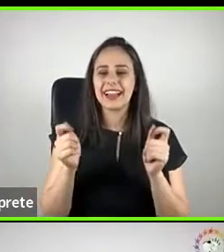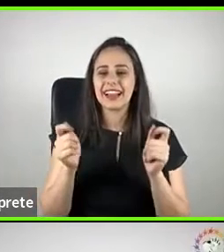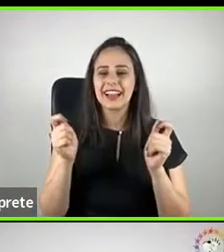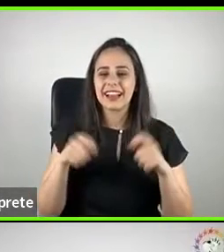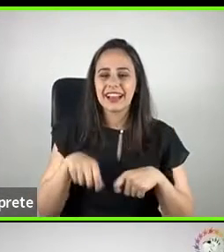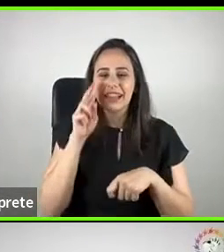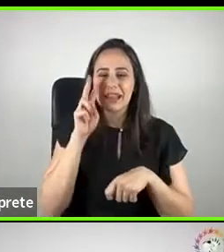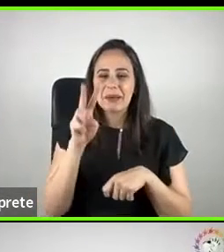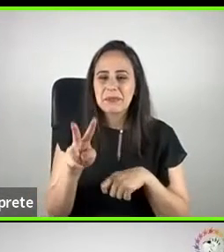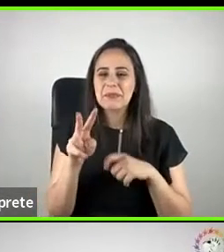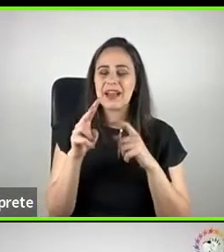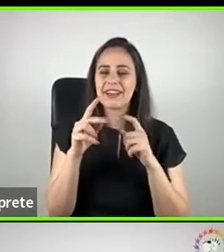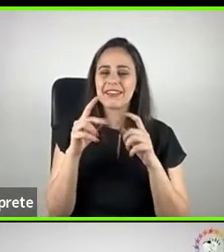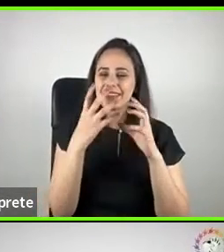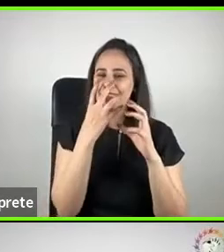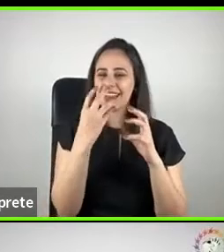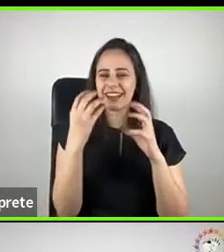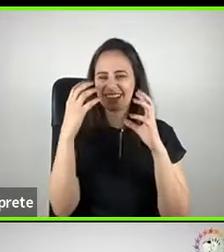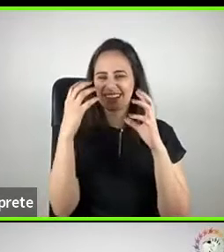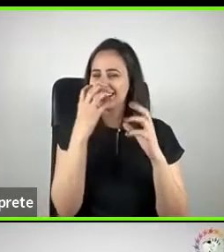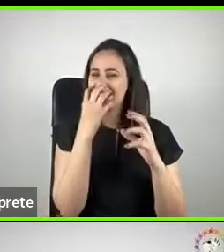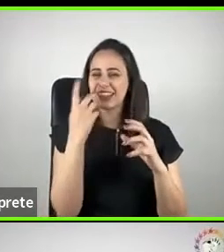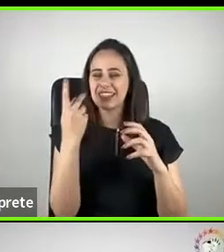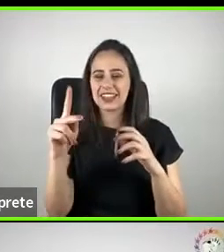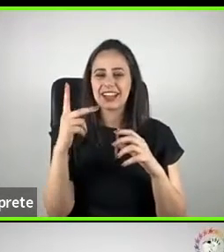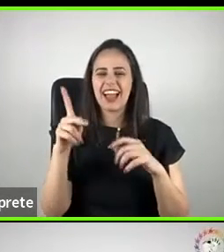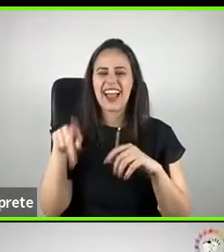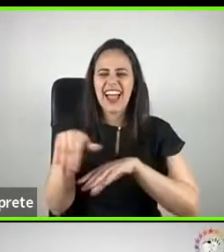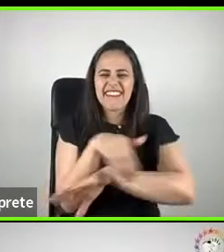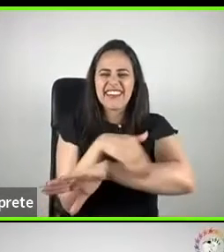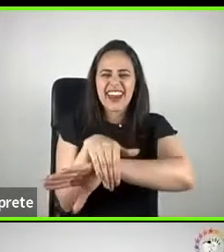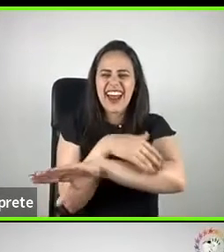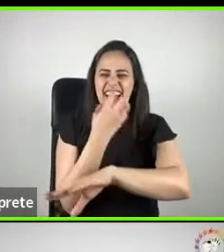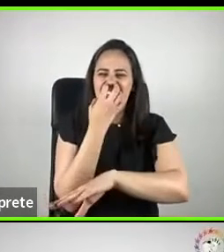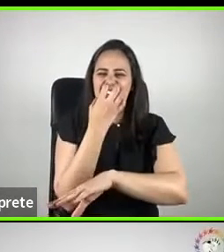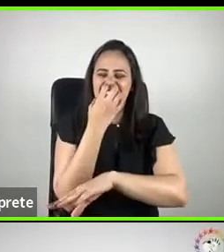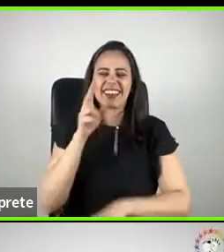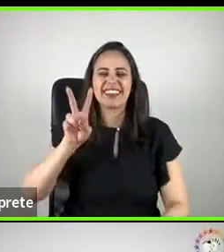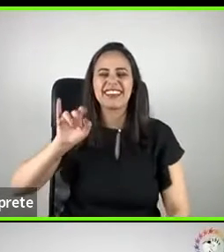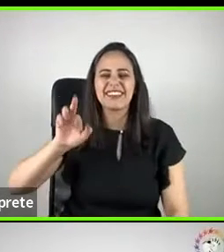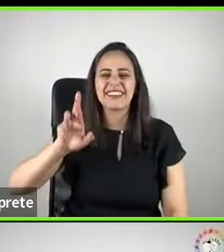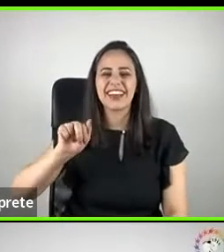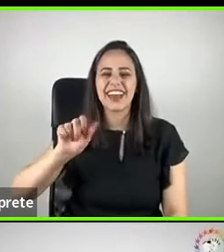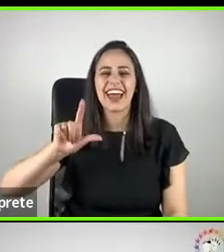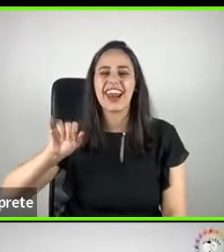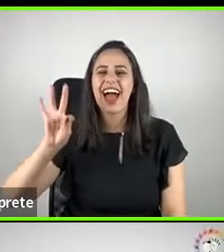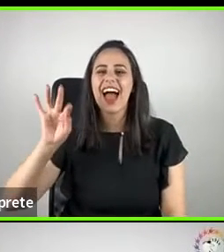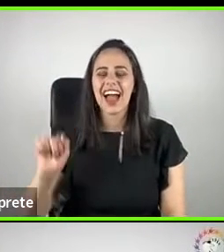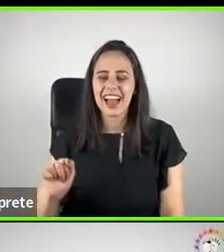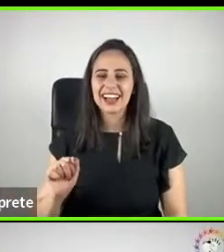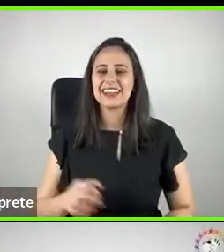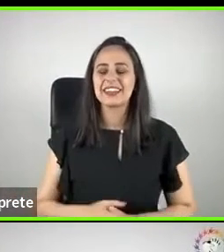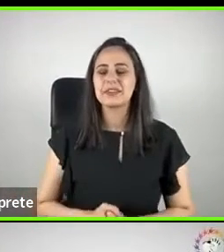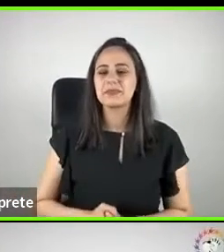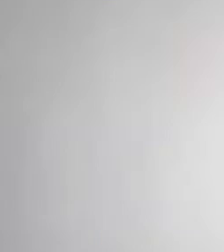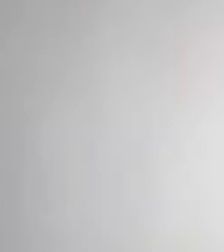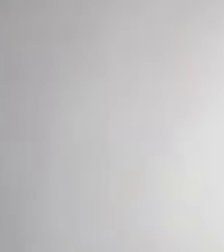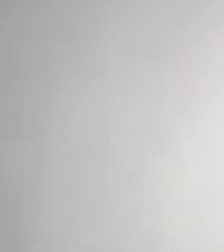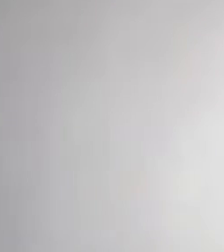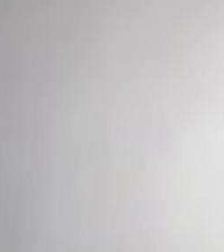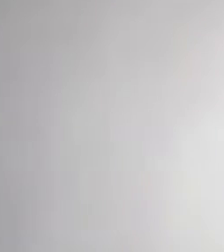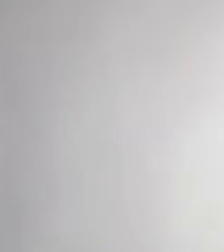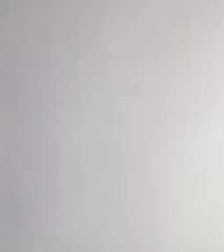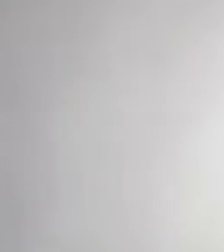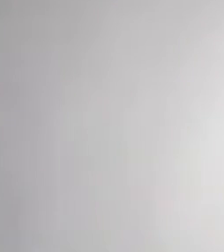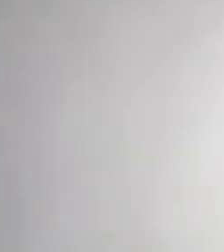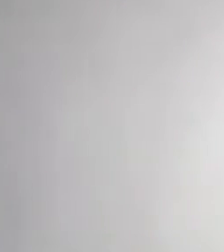dele aqui, meu cachorro vira-laça, meio bastê, aqui que tá querendo até morder o osso. Eu sou